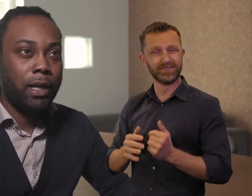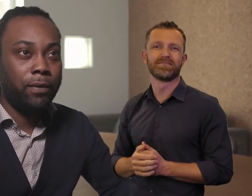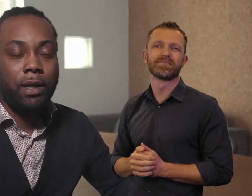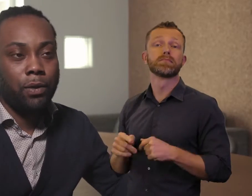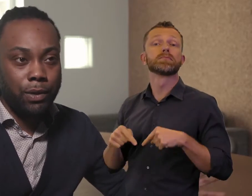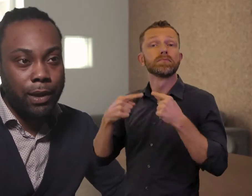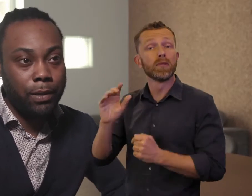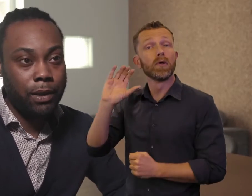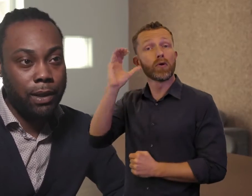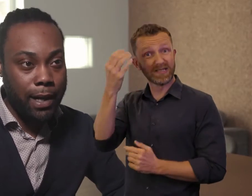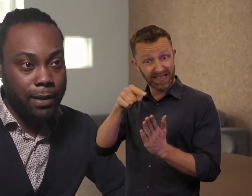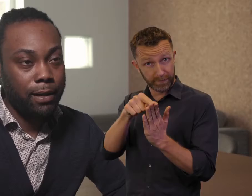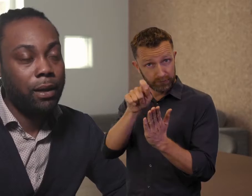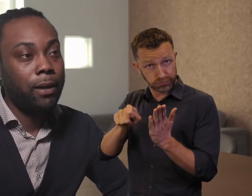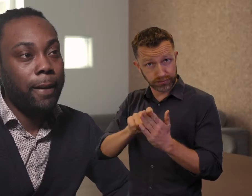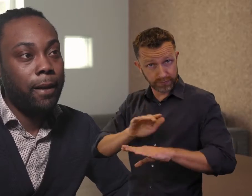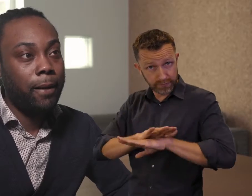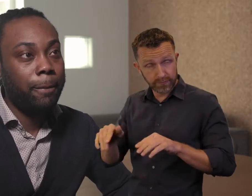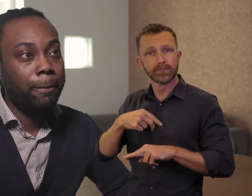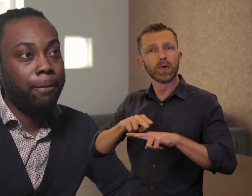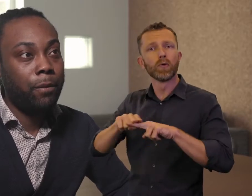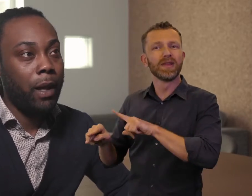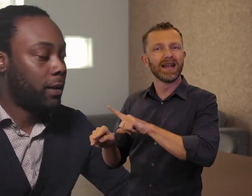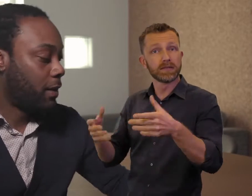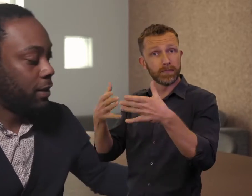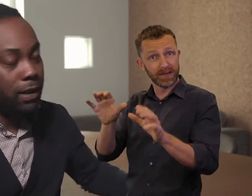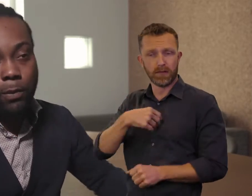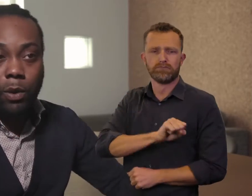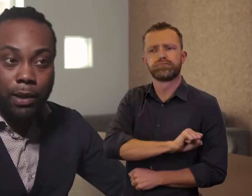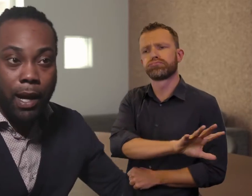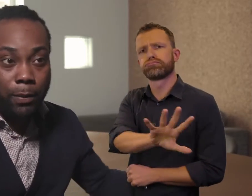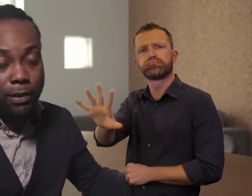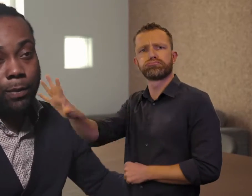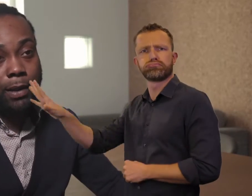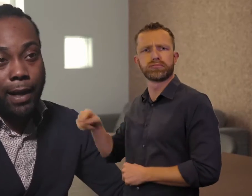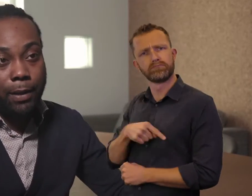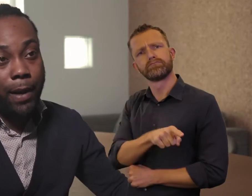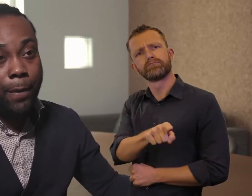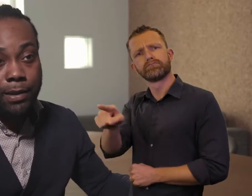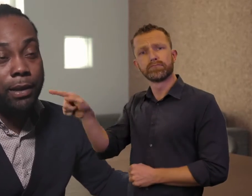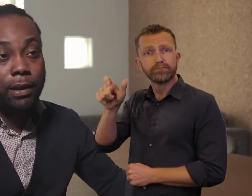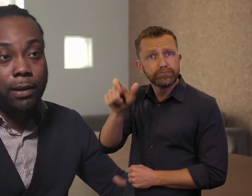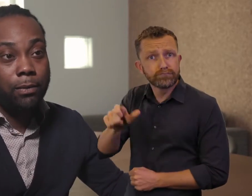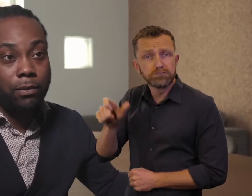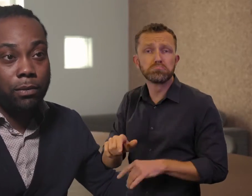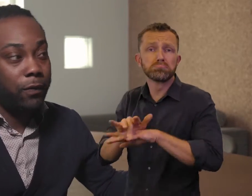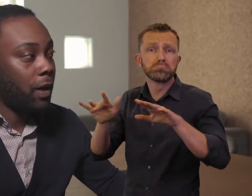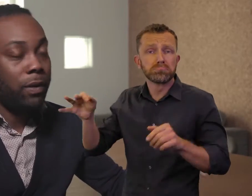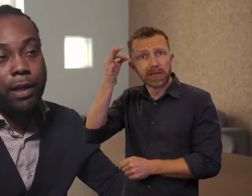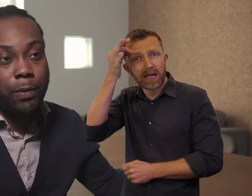Vervolgens hadden we dan een concept klaar. Dat is allemaal rondgegaan binnen de partij. Bij mensen die